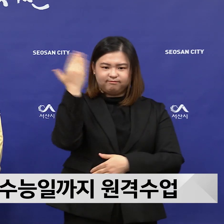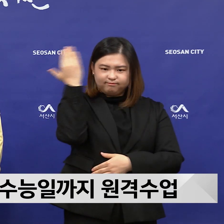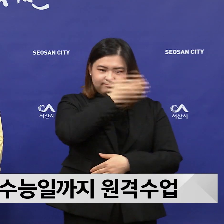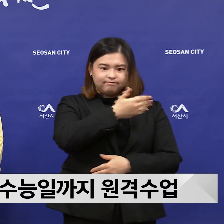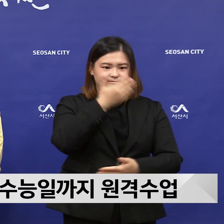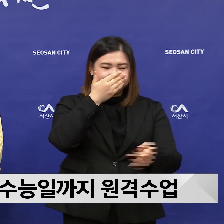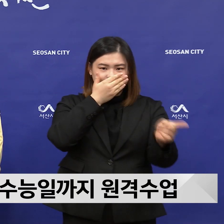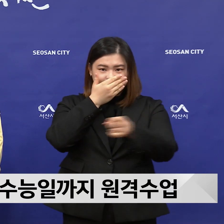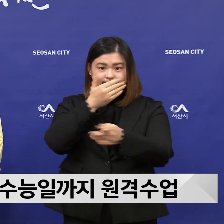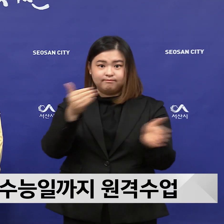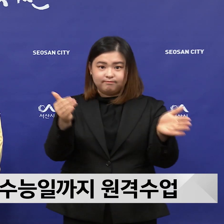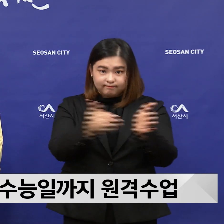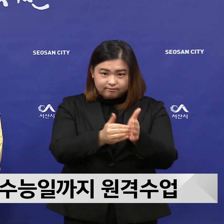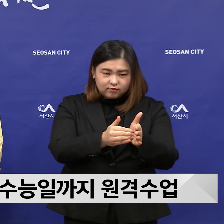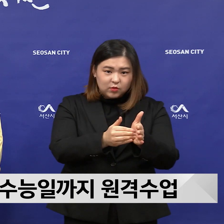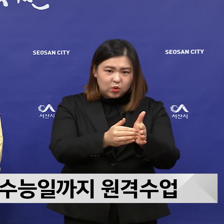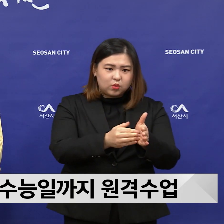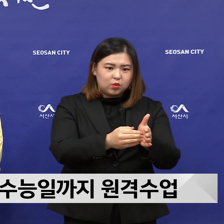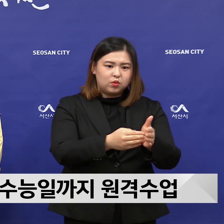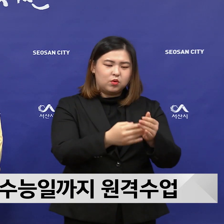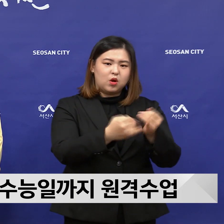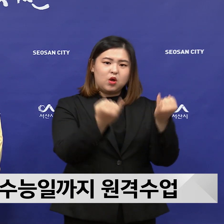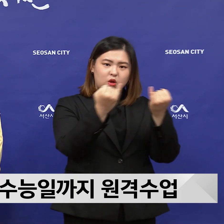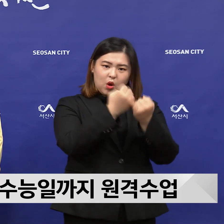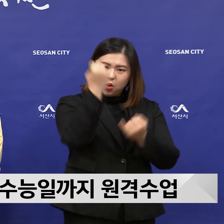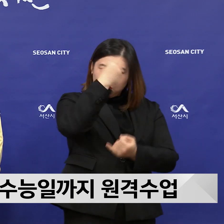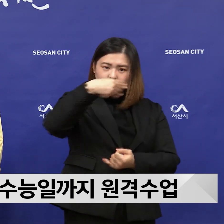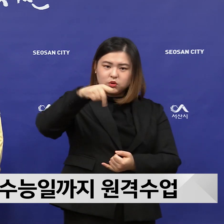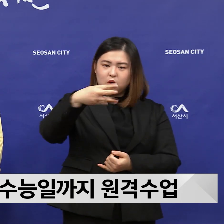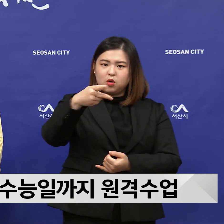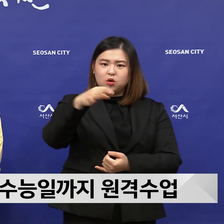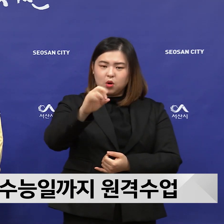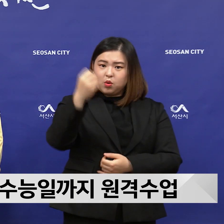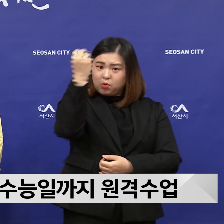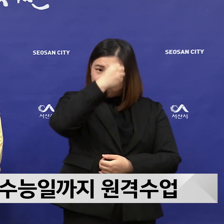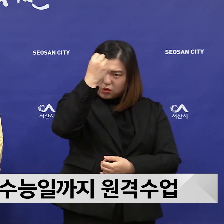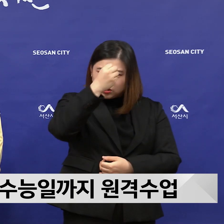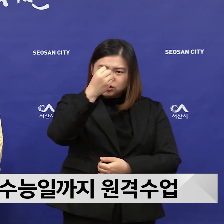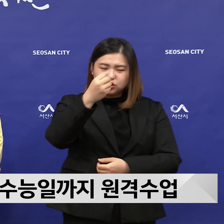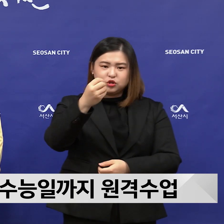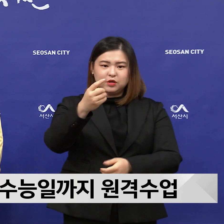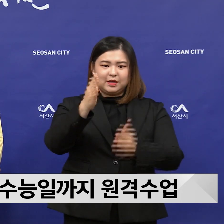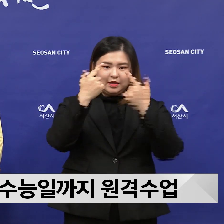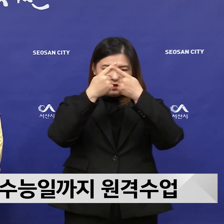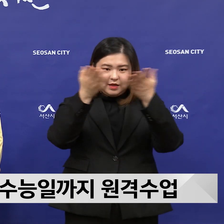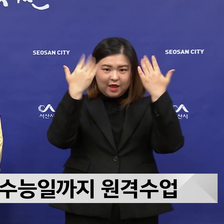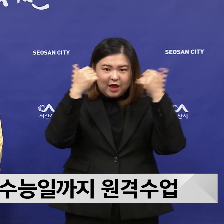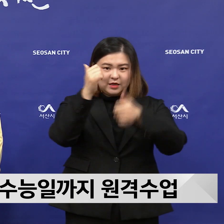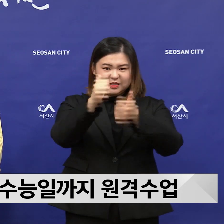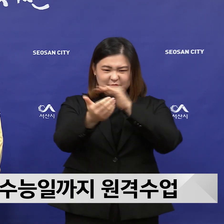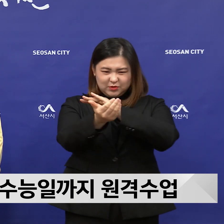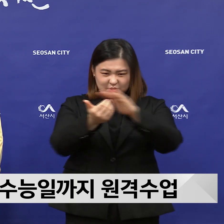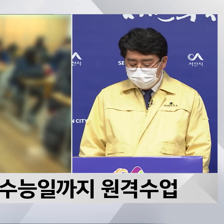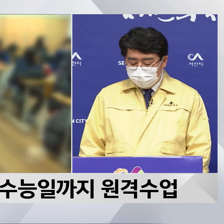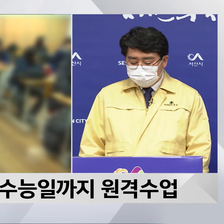서산여고와 서령고는 수능일까지 원격수업을 진행합니다.